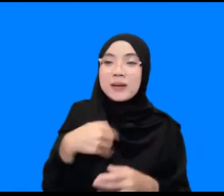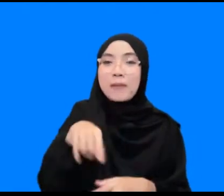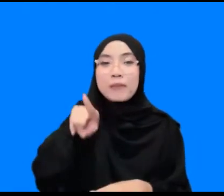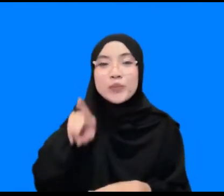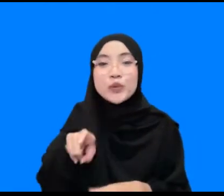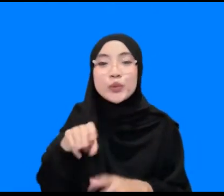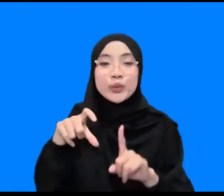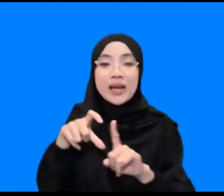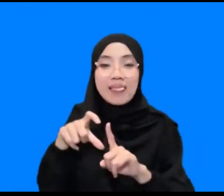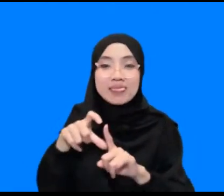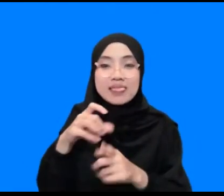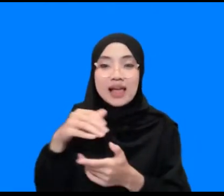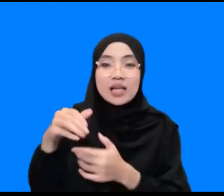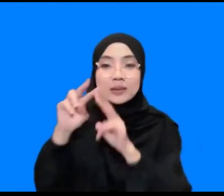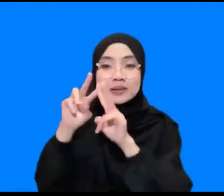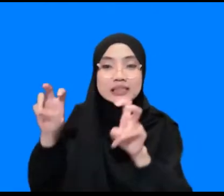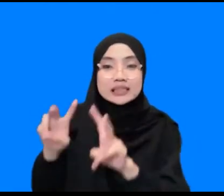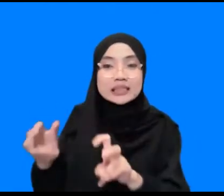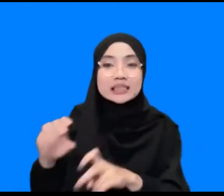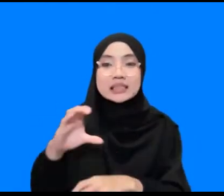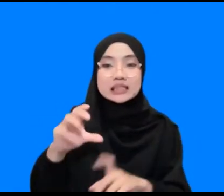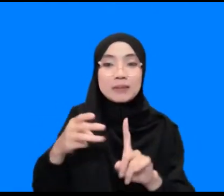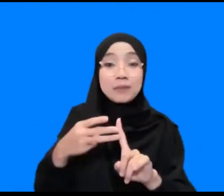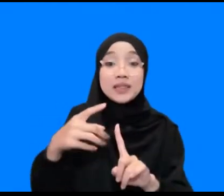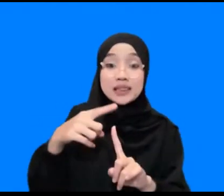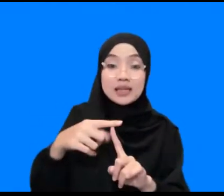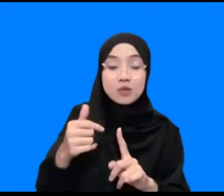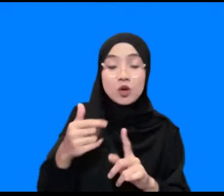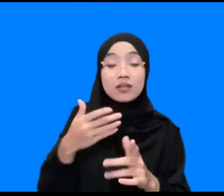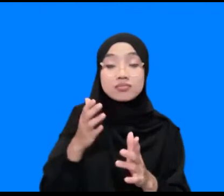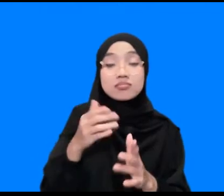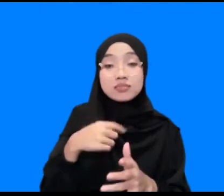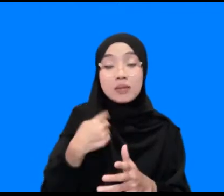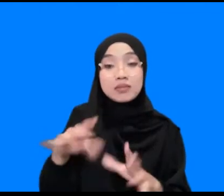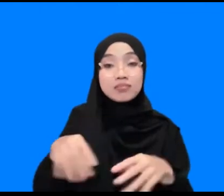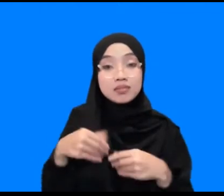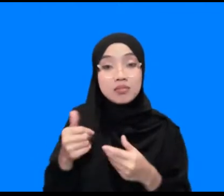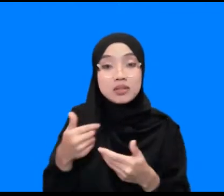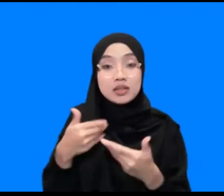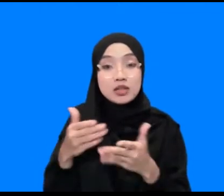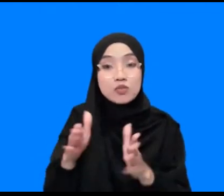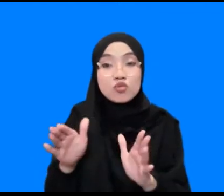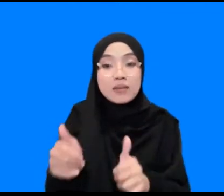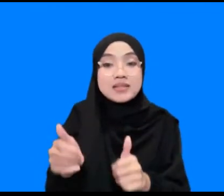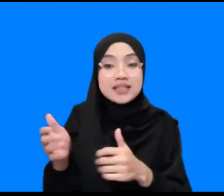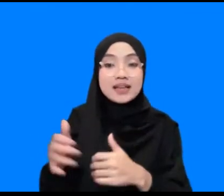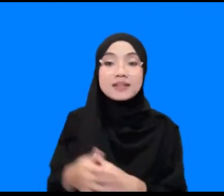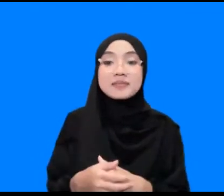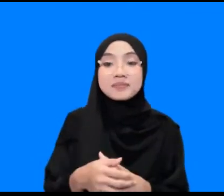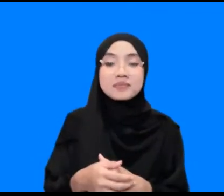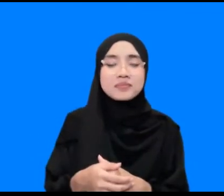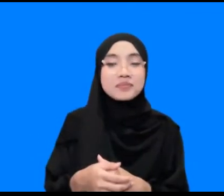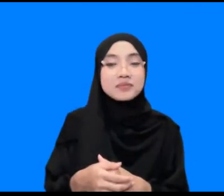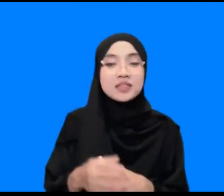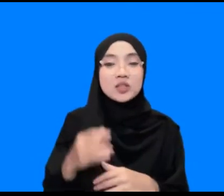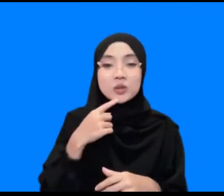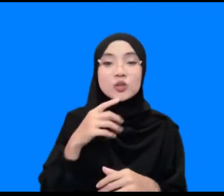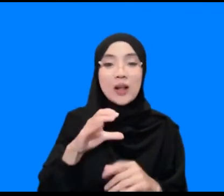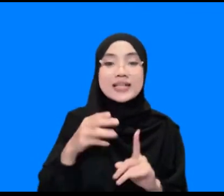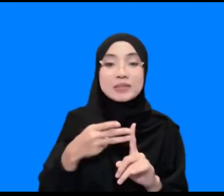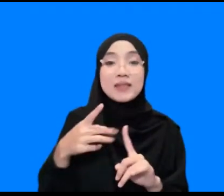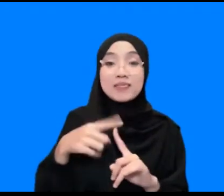data atau riset-riset tentang CBT ya sebetulnya welcome ya gitu gitu aja Mbak Irin ya tentang CBT-nya